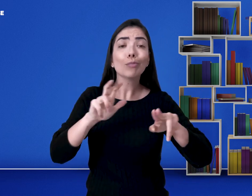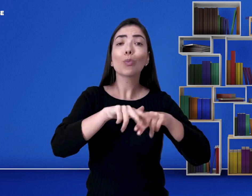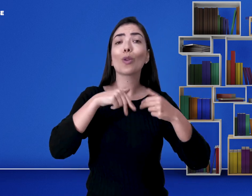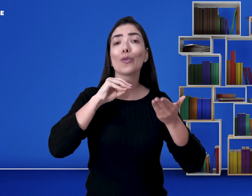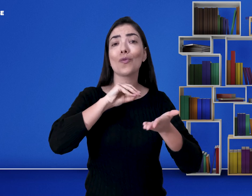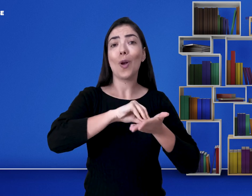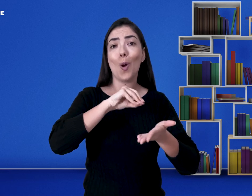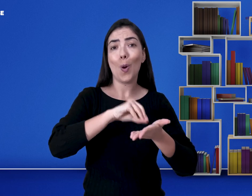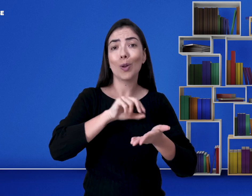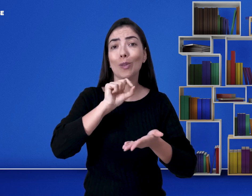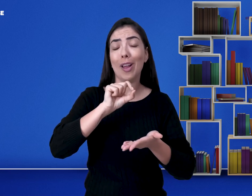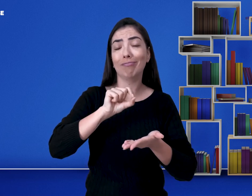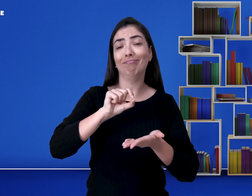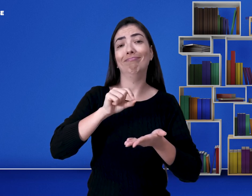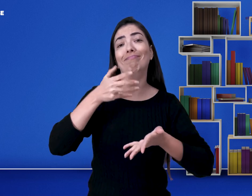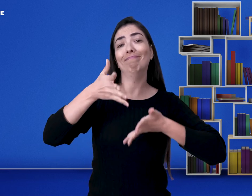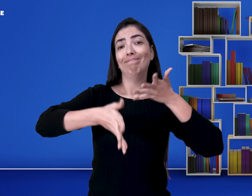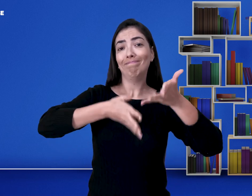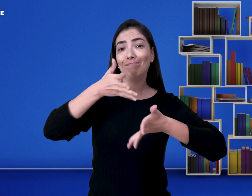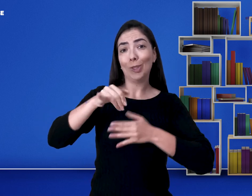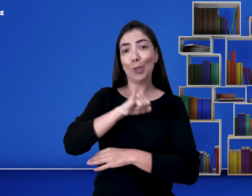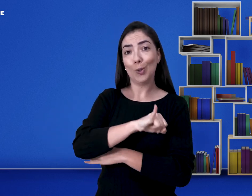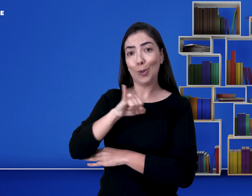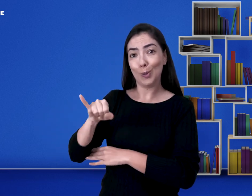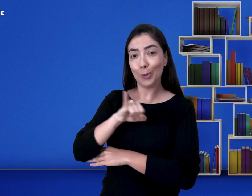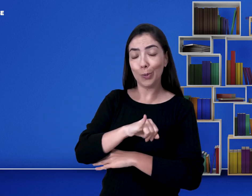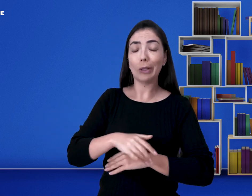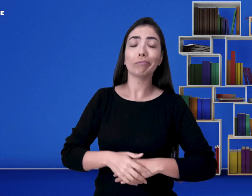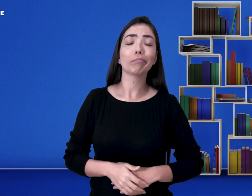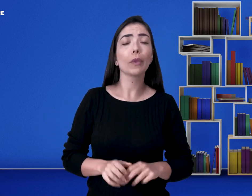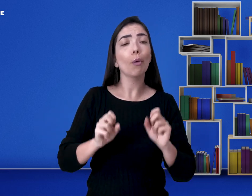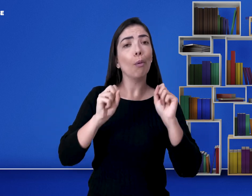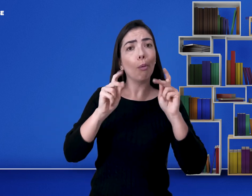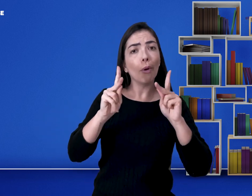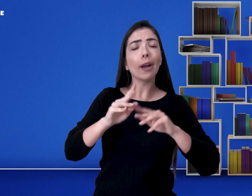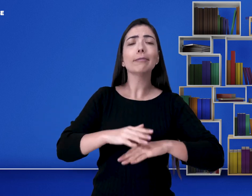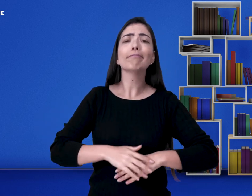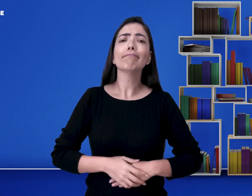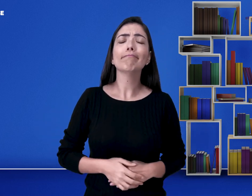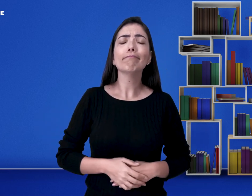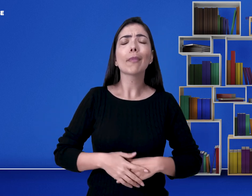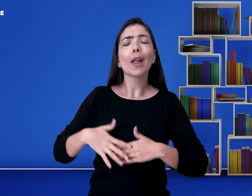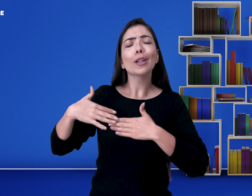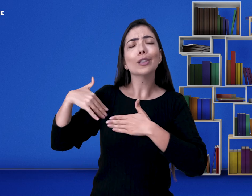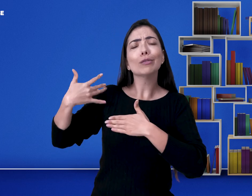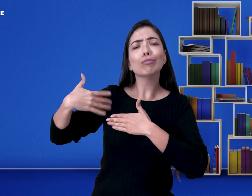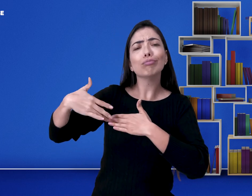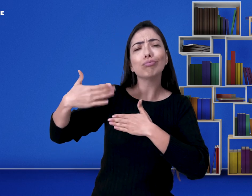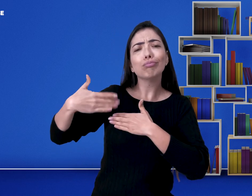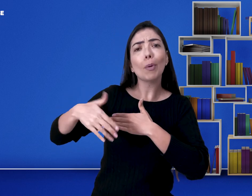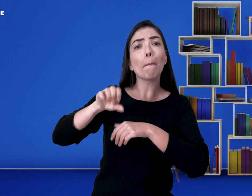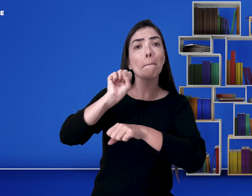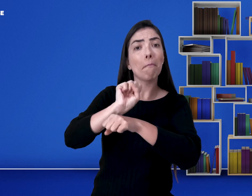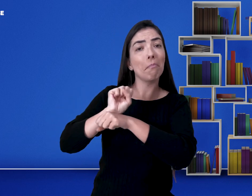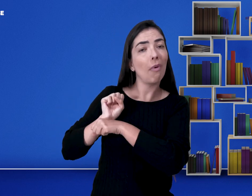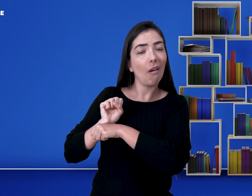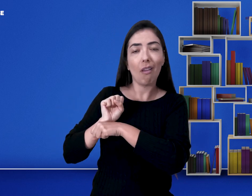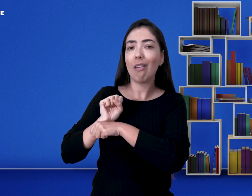eu fui reprovada. Porque o instrutor realmente não sabia a língua de sinais. Ok, eu parei,